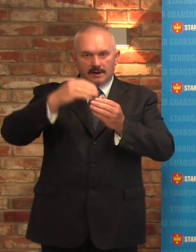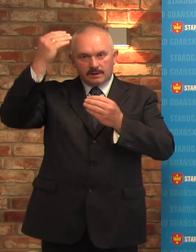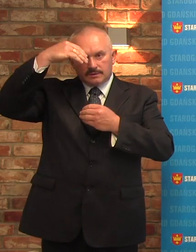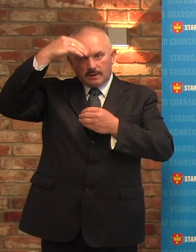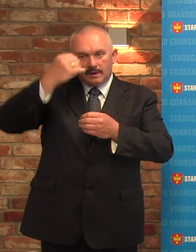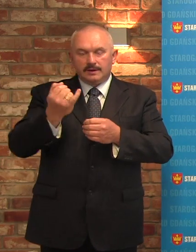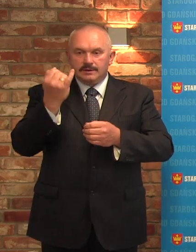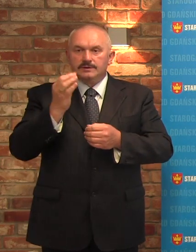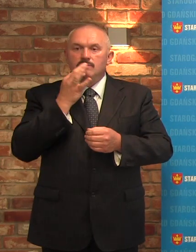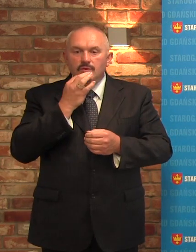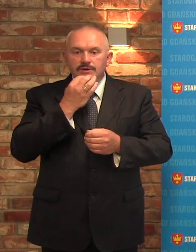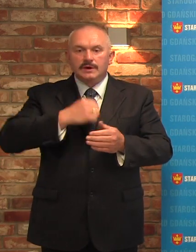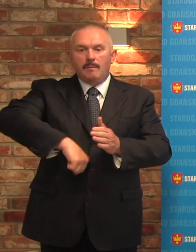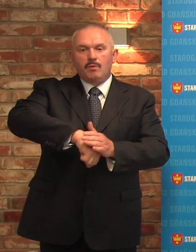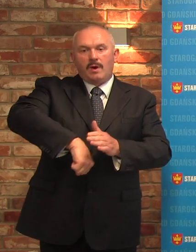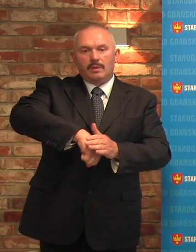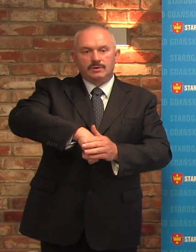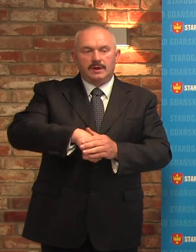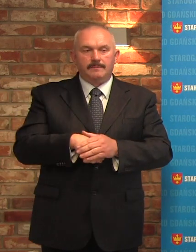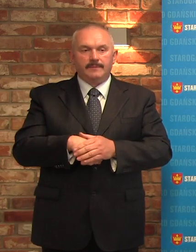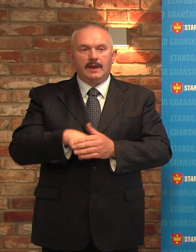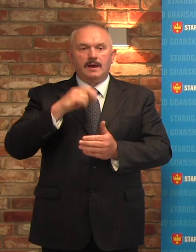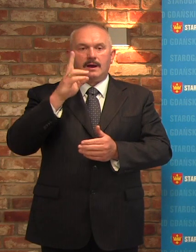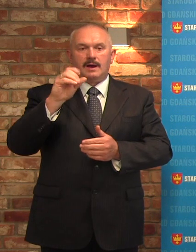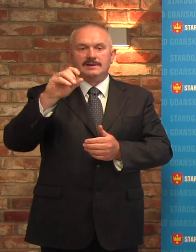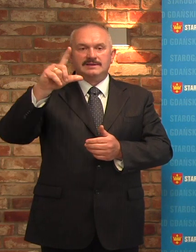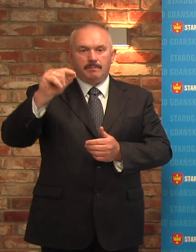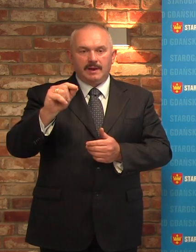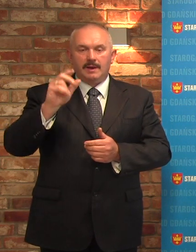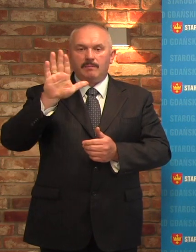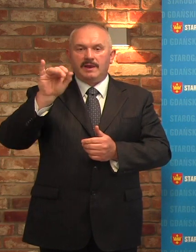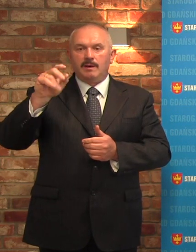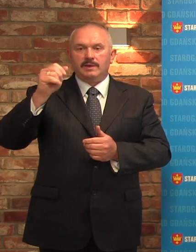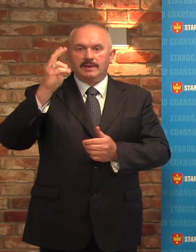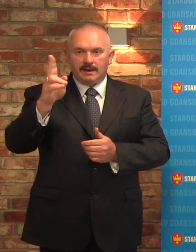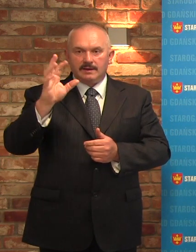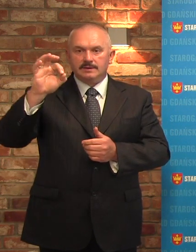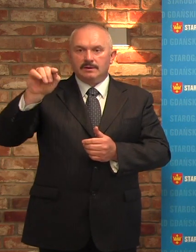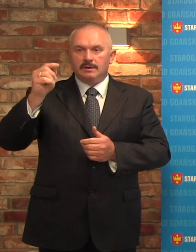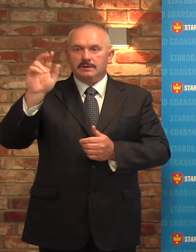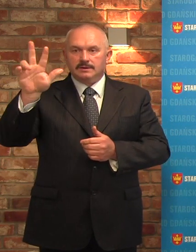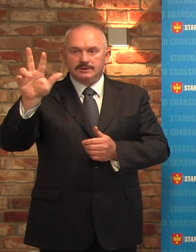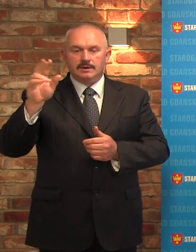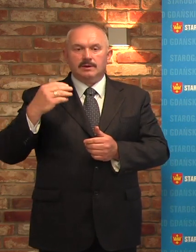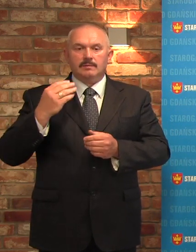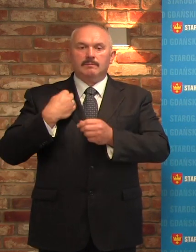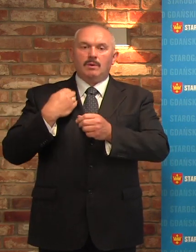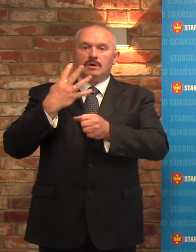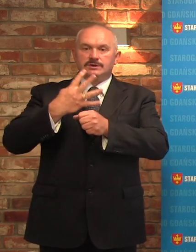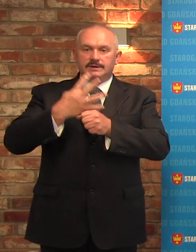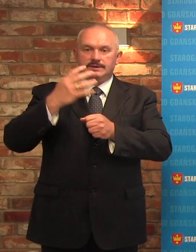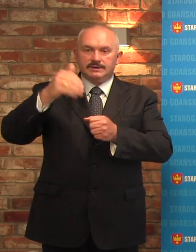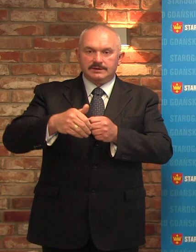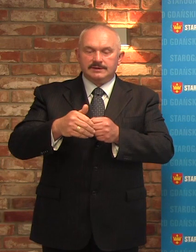młodzieży sekcji piłki nożnej KS Beniaminek 03 wzrosła z kwoty 40 tysięcy